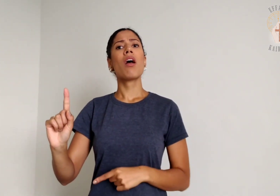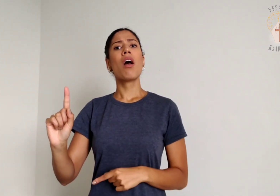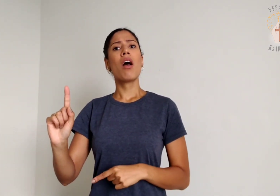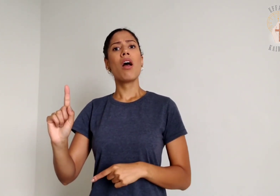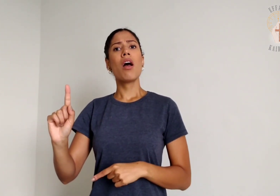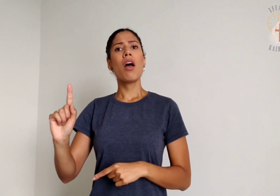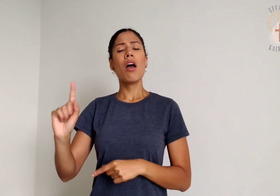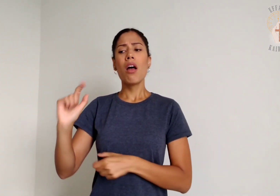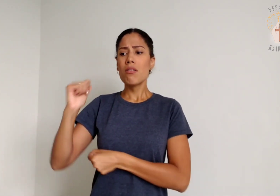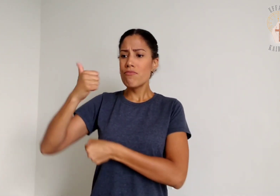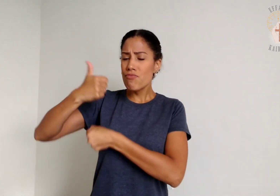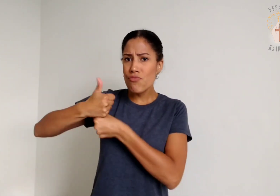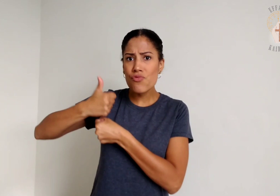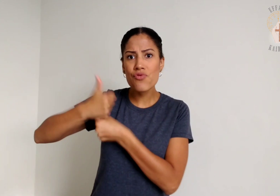patriarca Davi